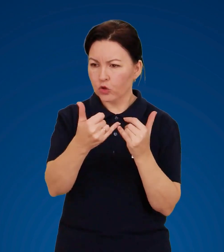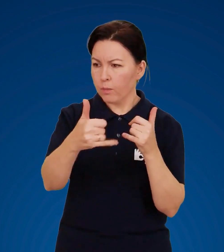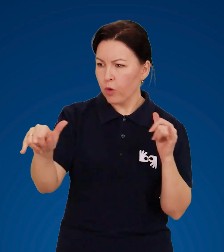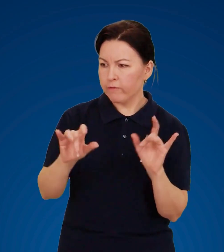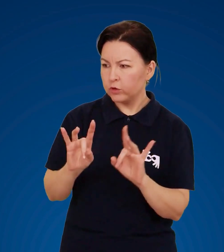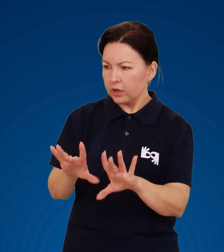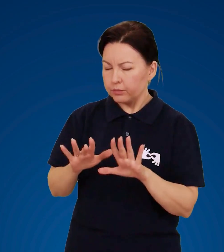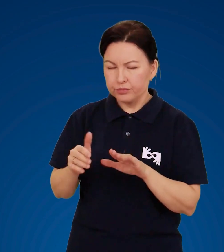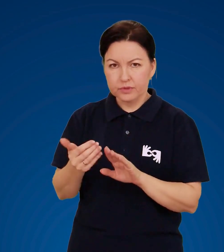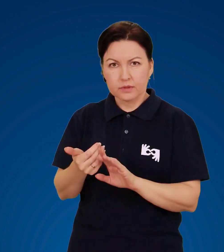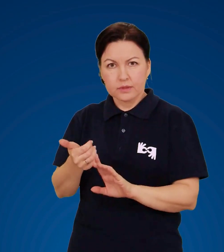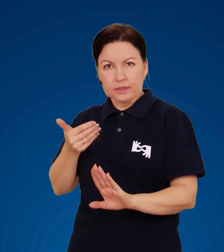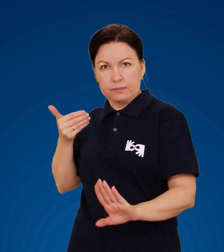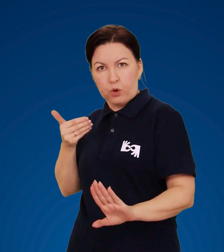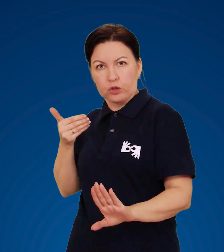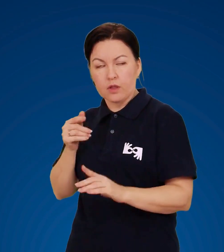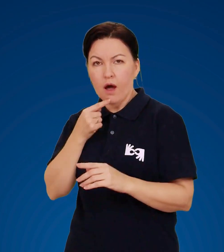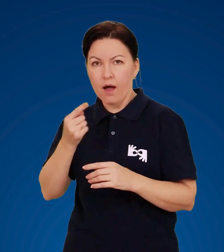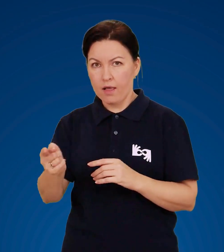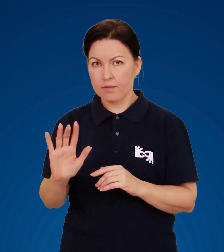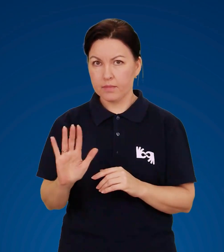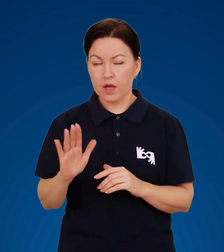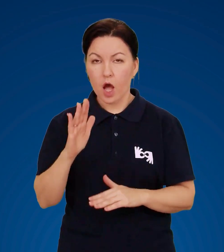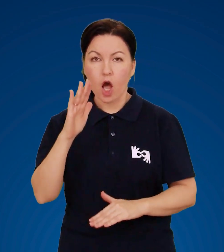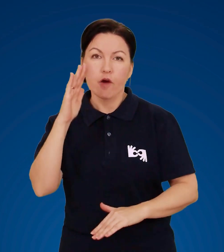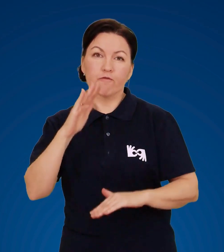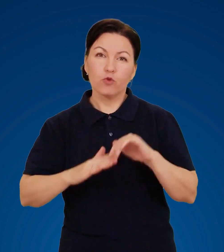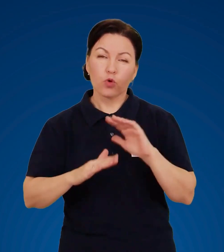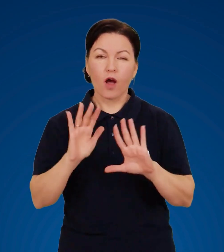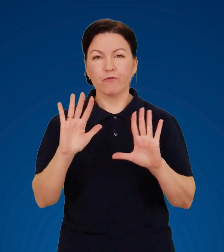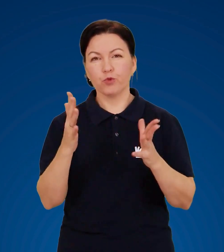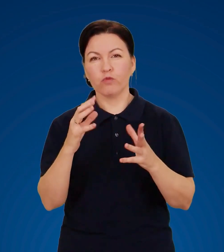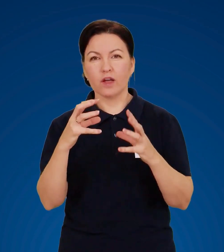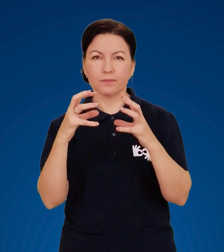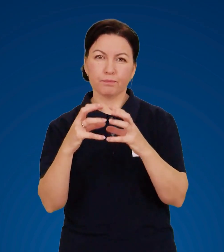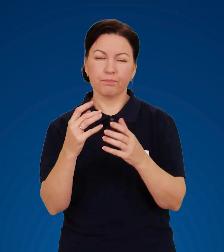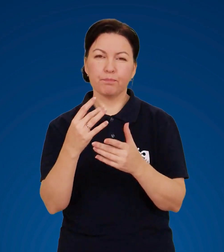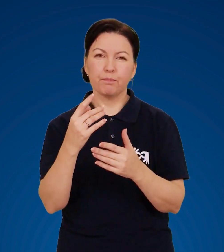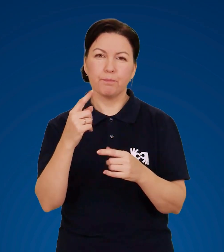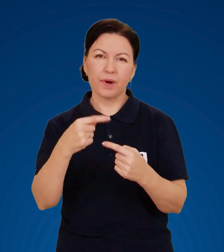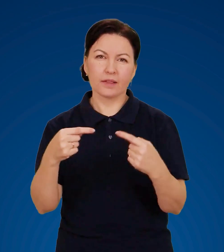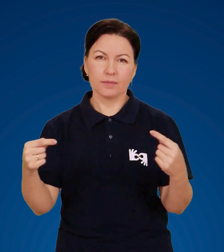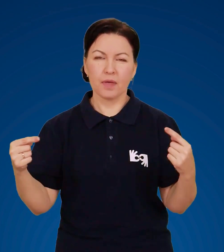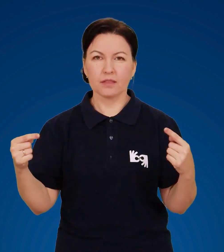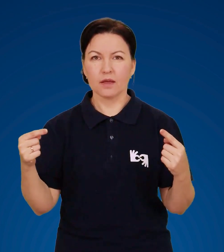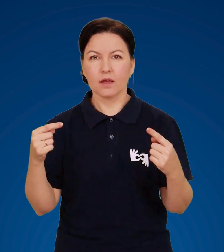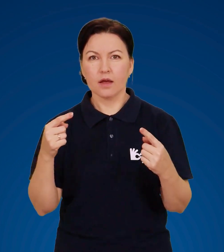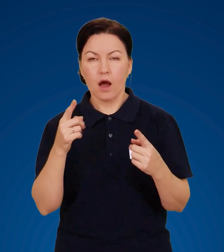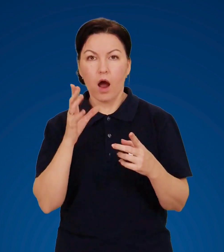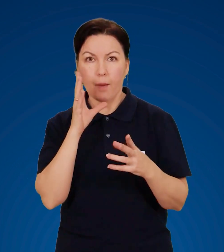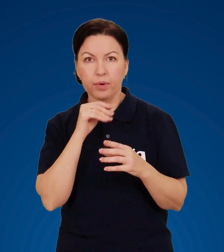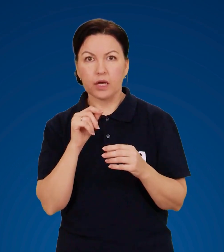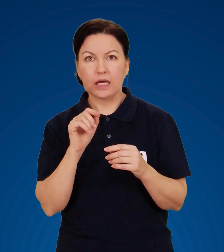та електропроводки. Якщо ви маєте в руках якийсь предмет з ізолюючими